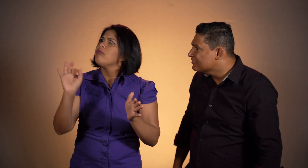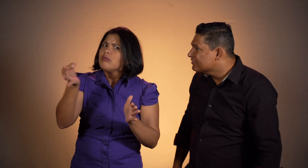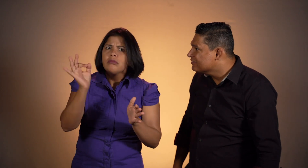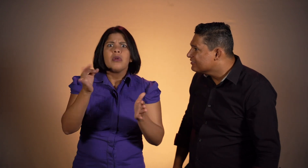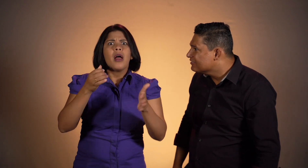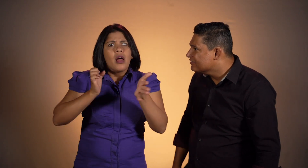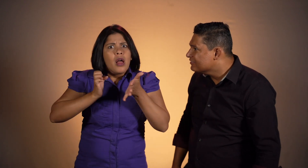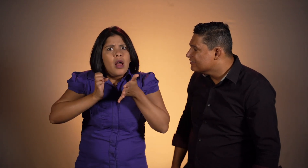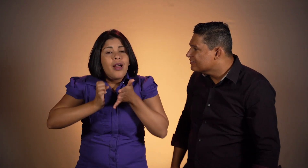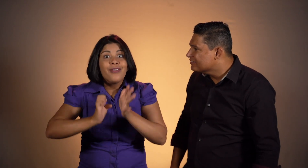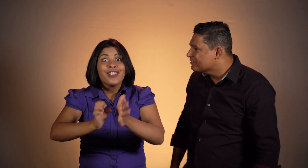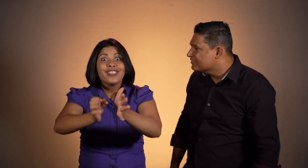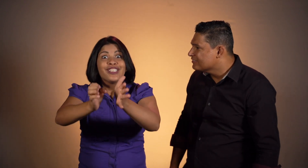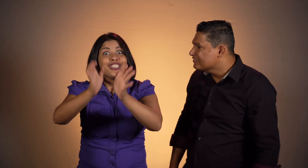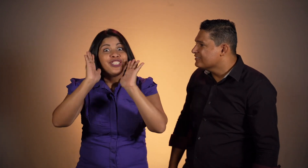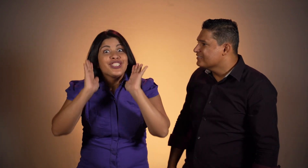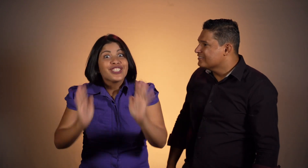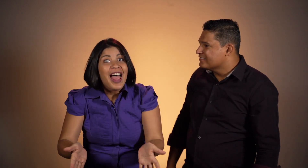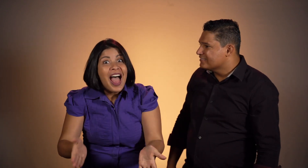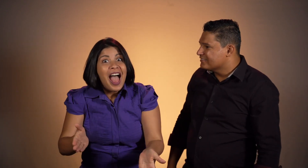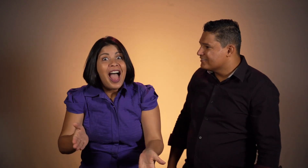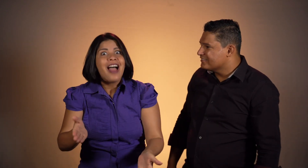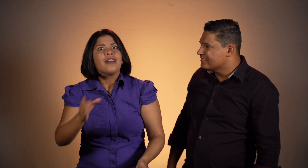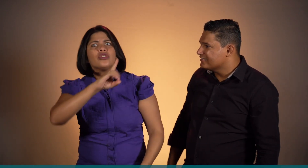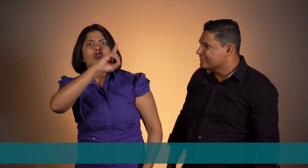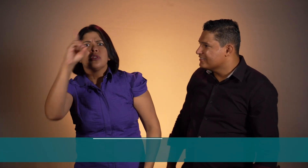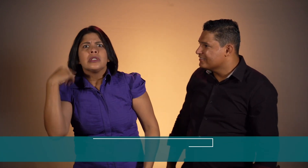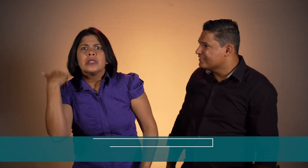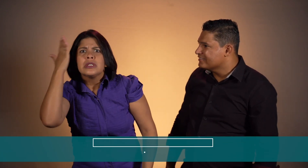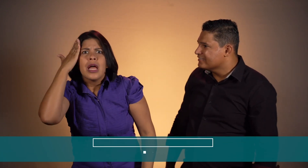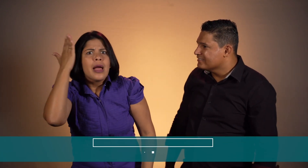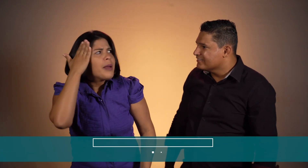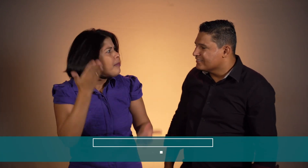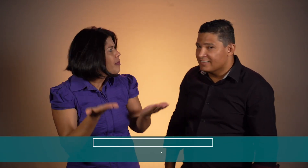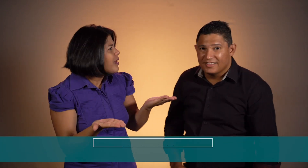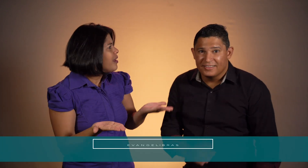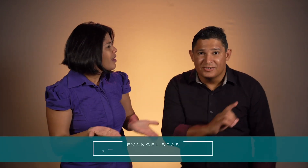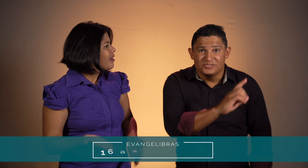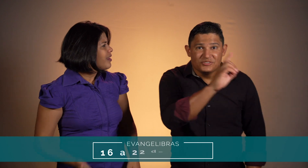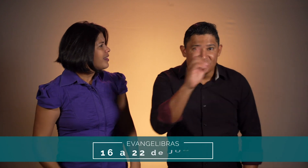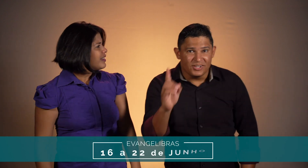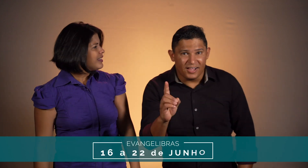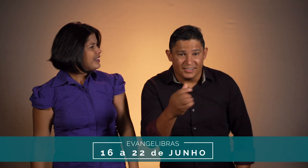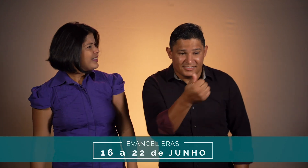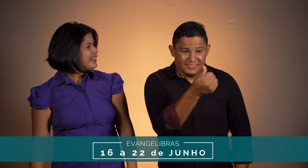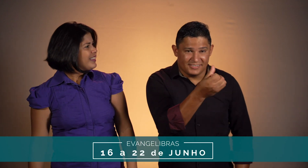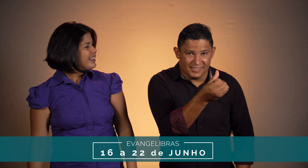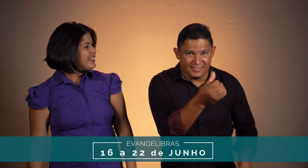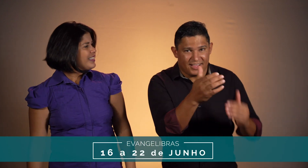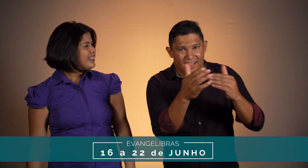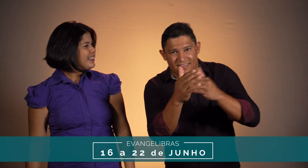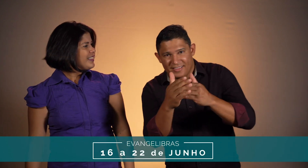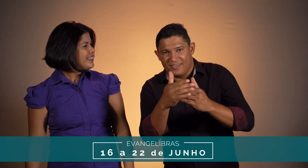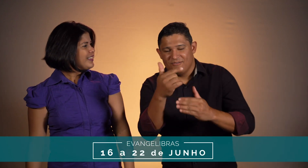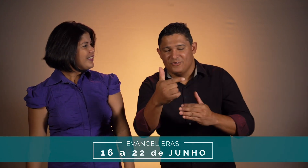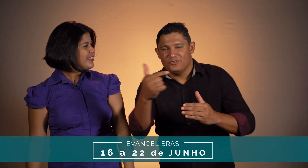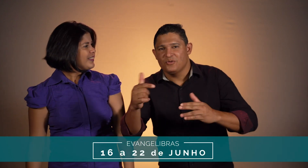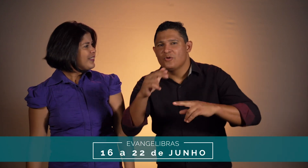Evangelibras! Tá chegando! Uau! Que legal! Que dia que se dará? Se dará no dia 16 até o dia 22 de